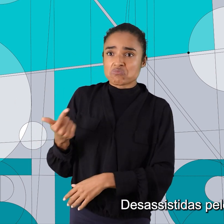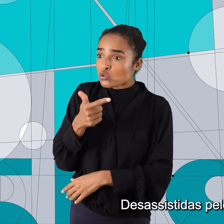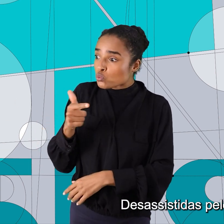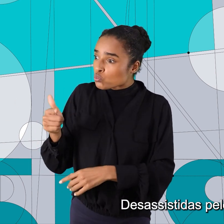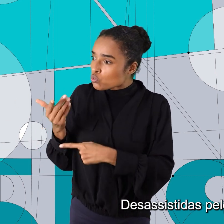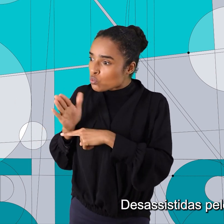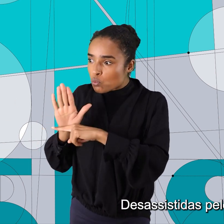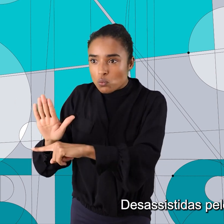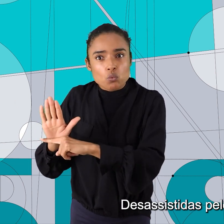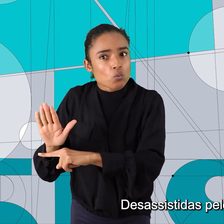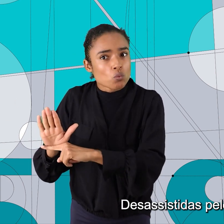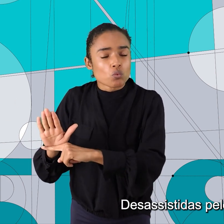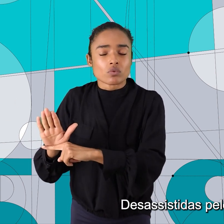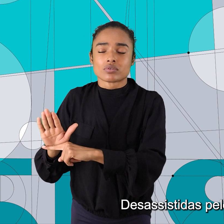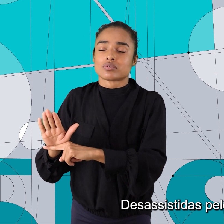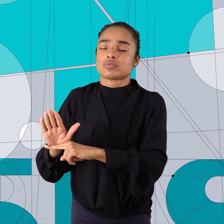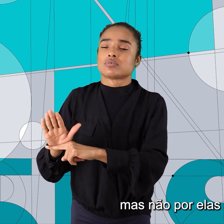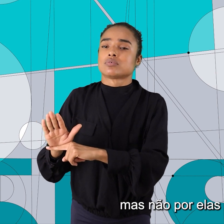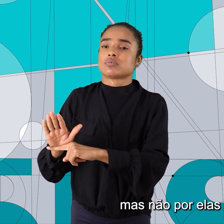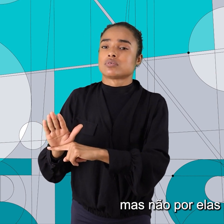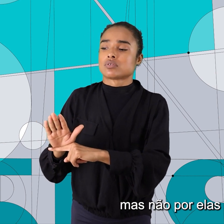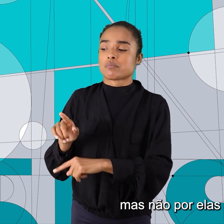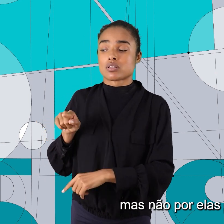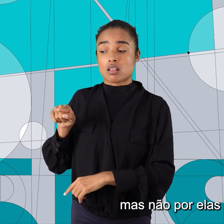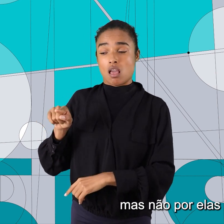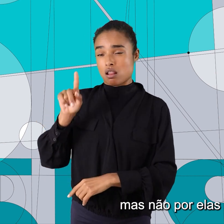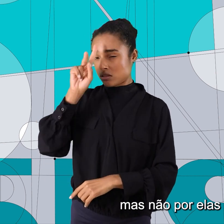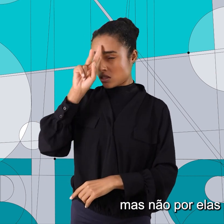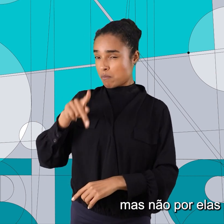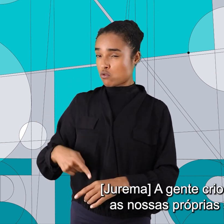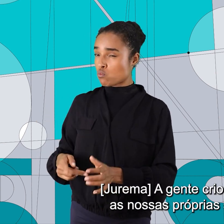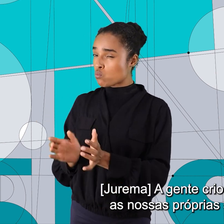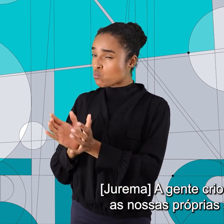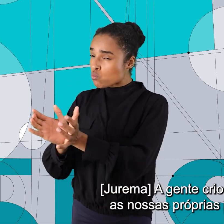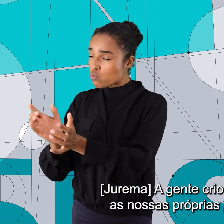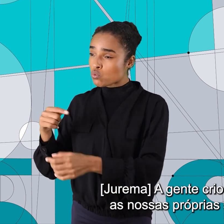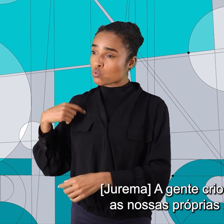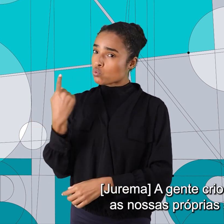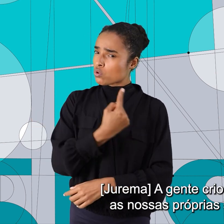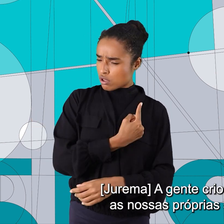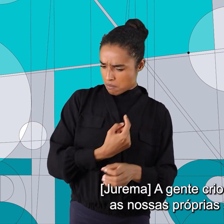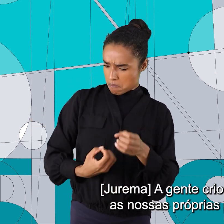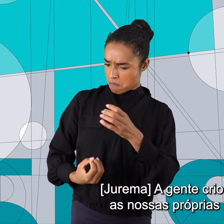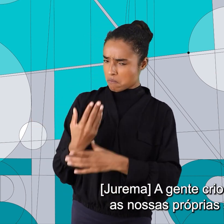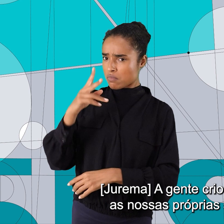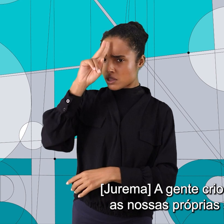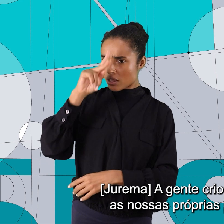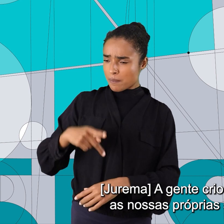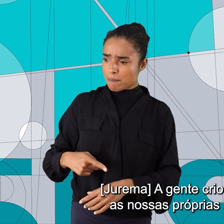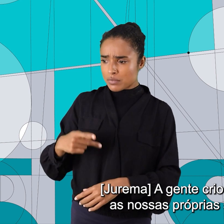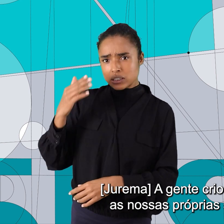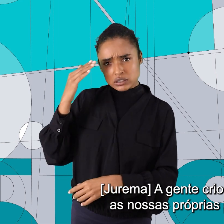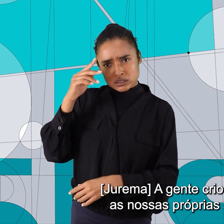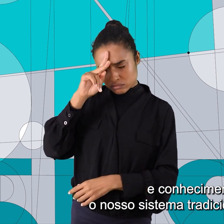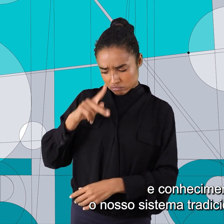desassistidas pelo Estado, mas não por elas mesmas. A gente criou ou cultivou as nossas próprias